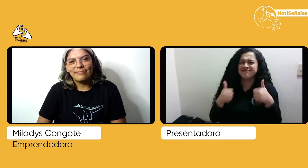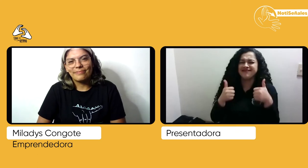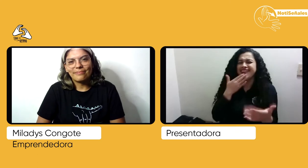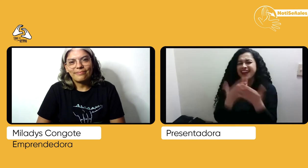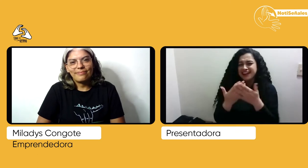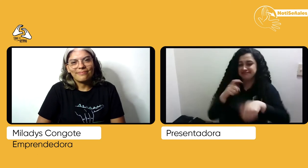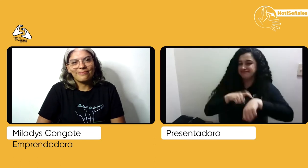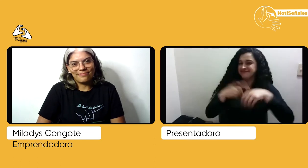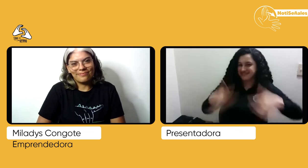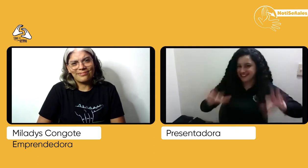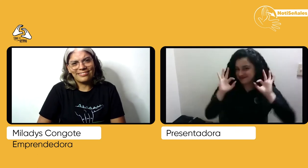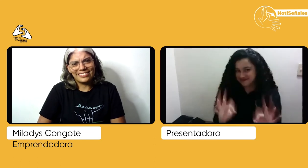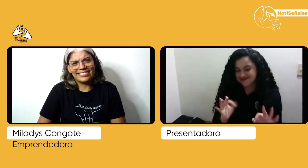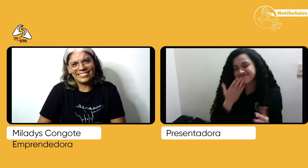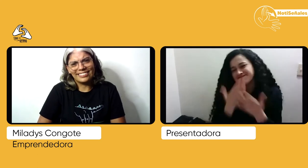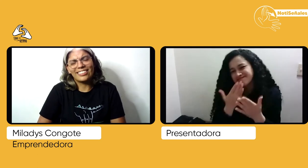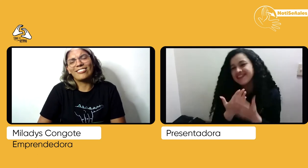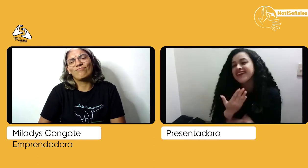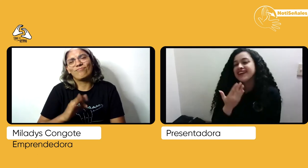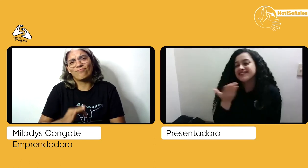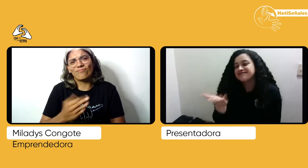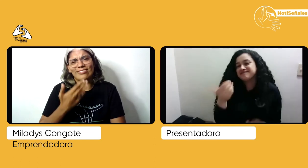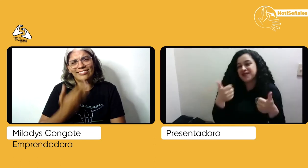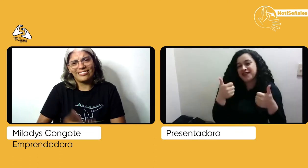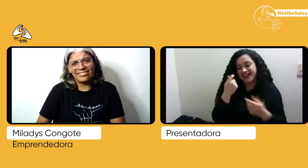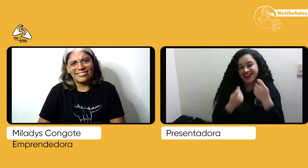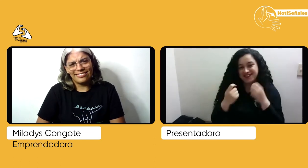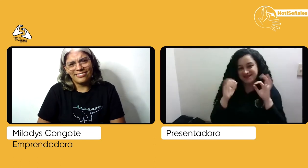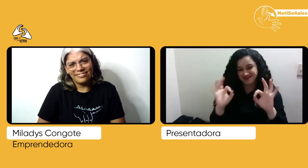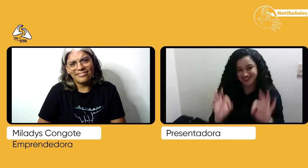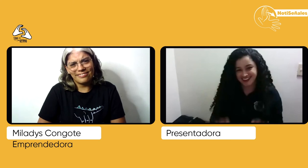Ok, muchas gracias. Ya se nos acabó el tiempo. Muchas gracias. Gracias. Qué emprendimiento.